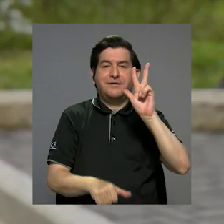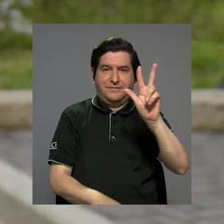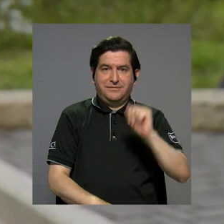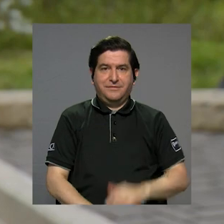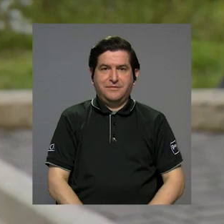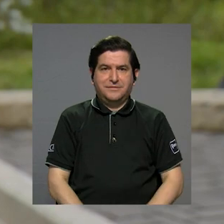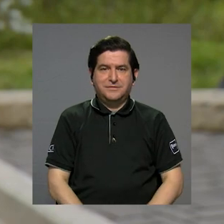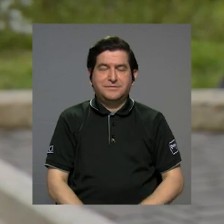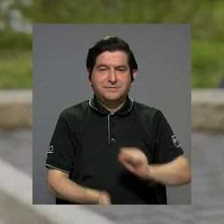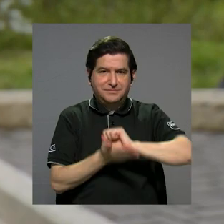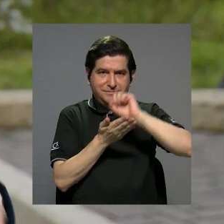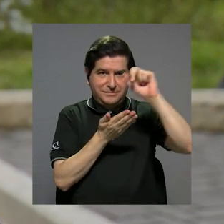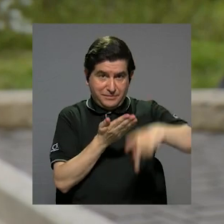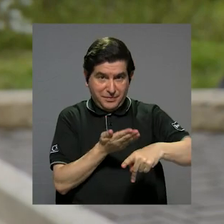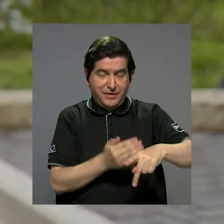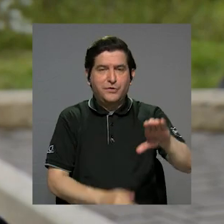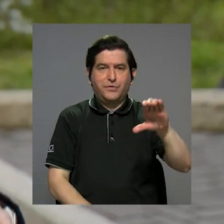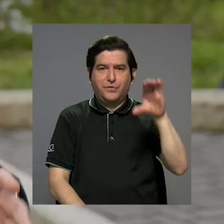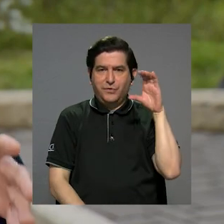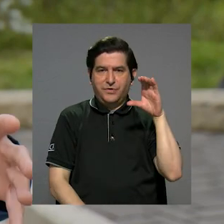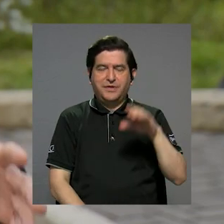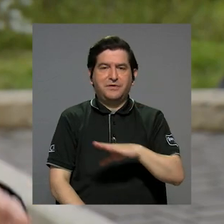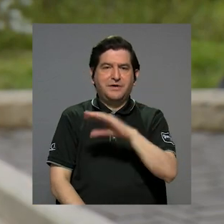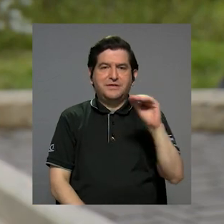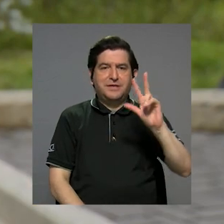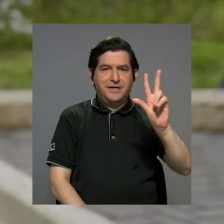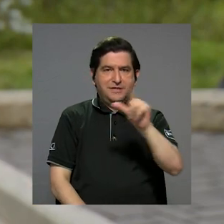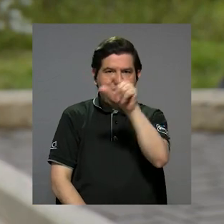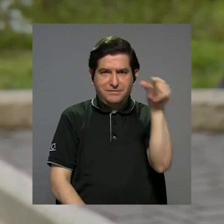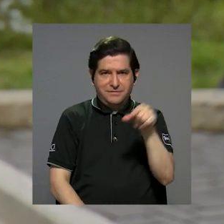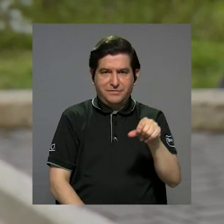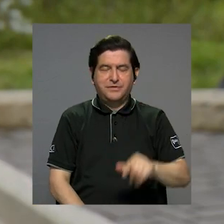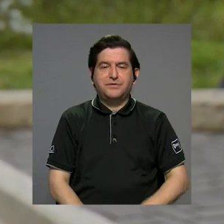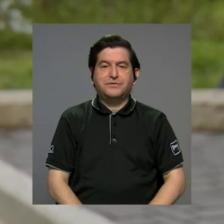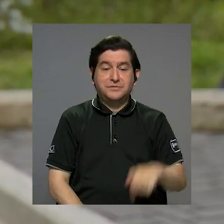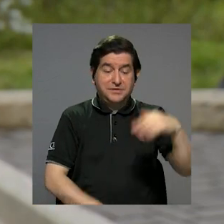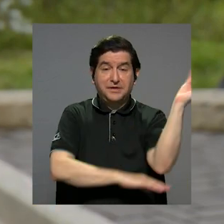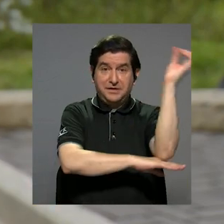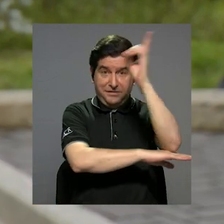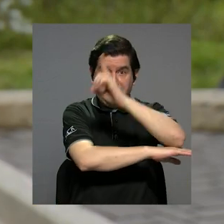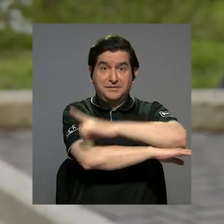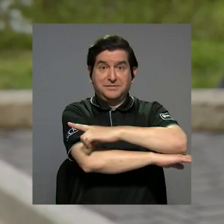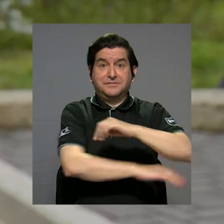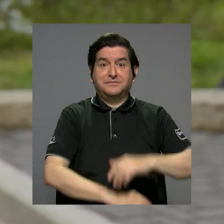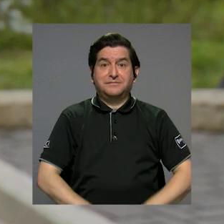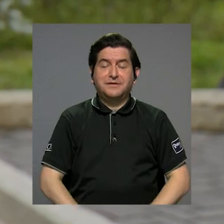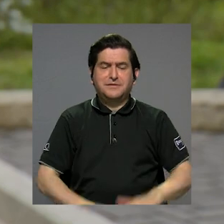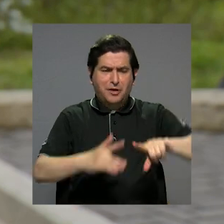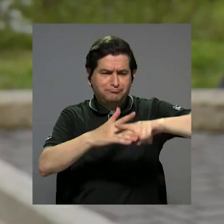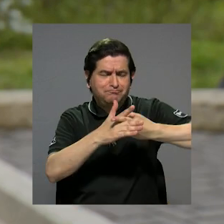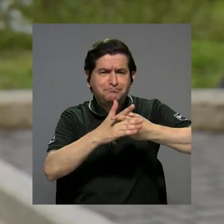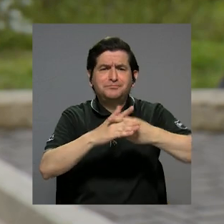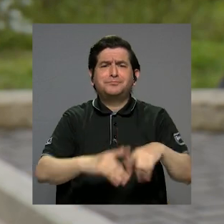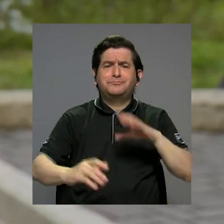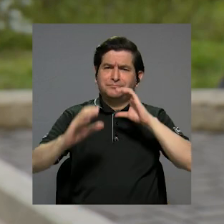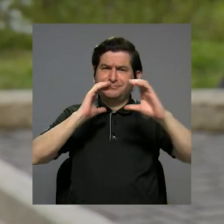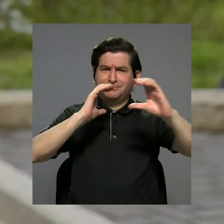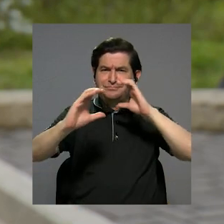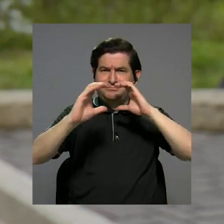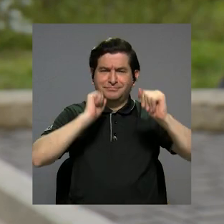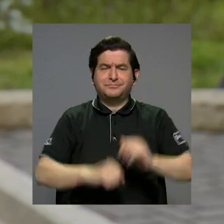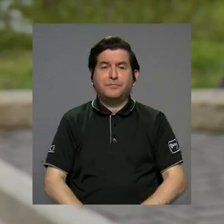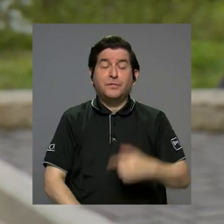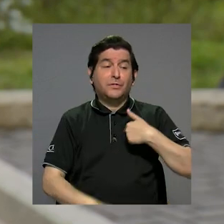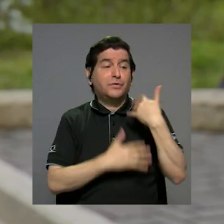Esto es Montes de Oca, Curri de Abad y Tres Ríos. El día de hoy, casualmente, se dan inicios a esas conversaciones